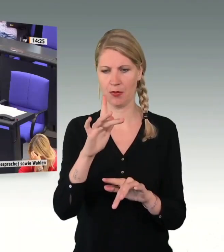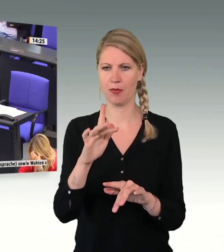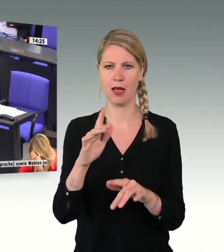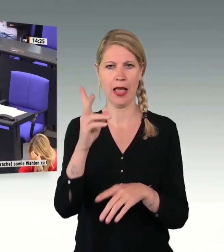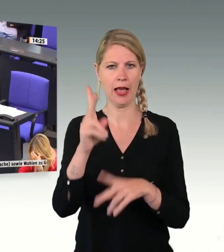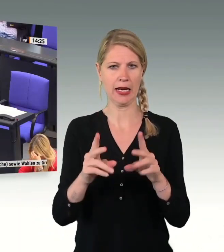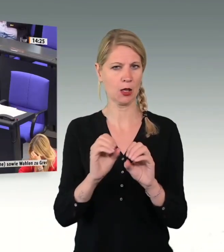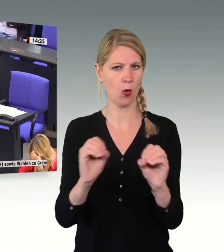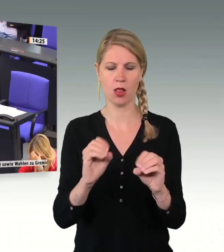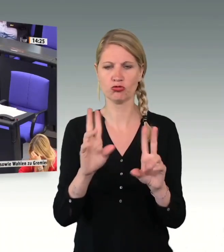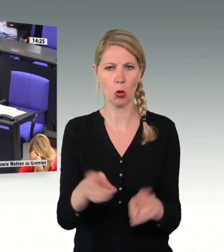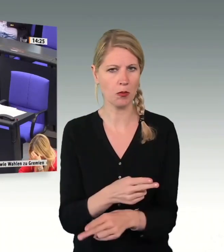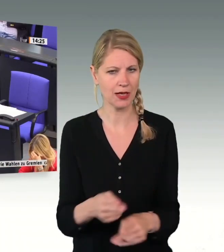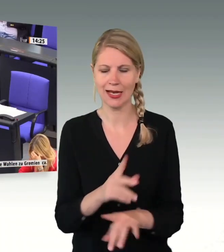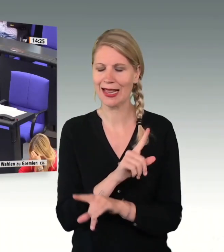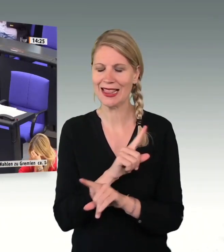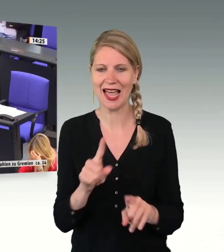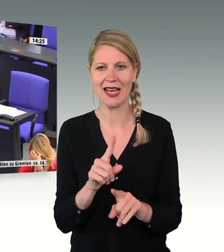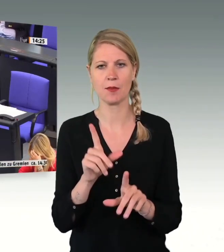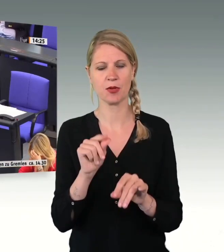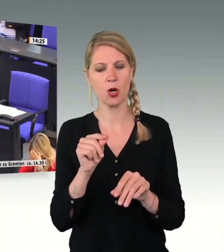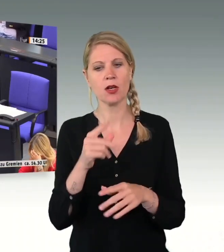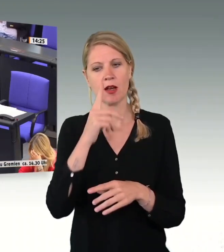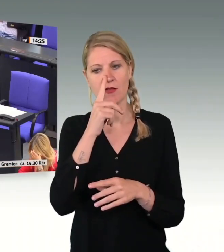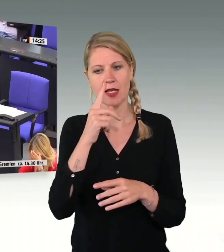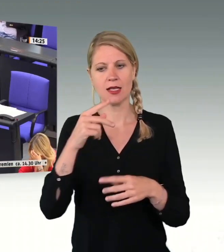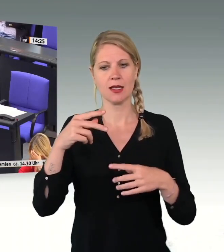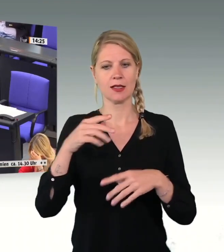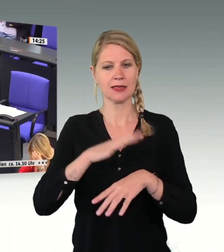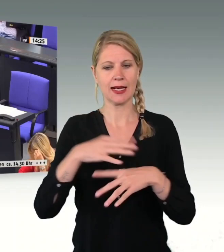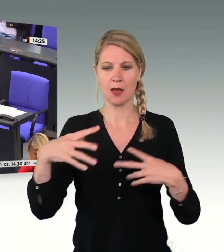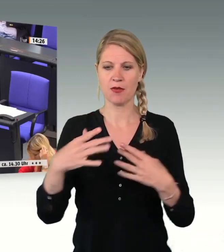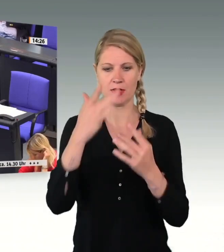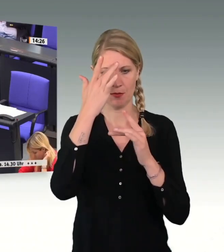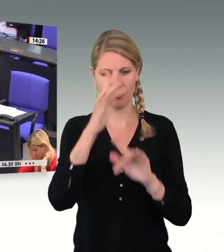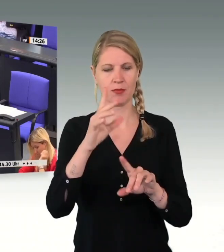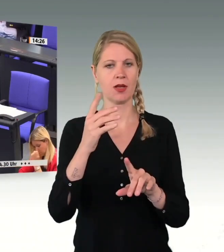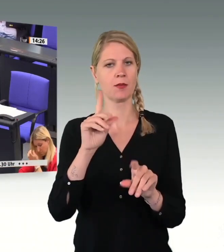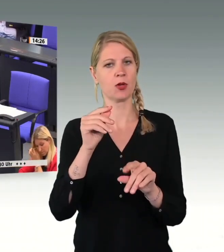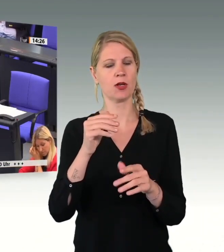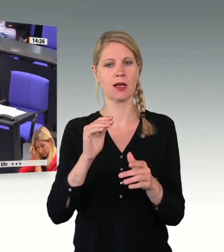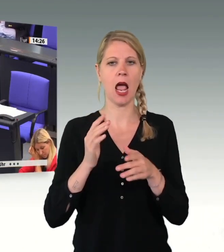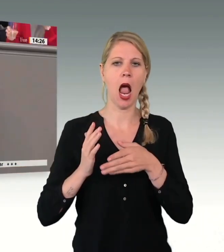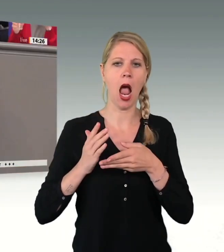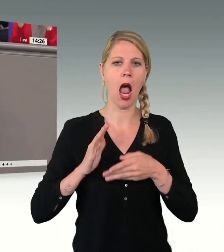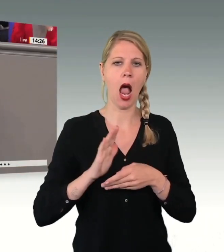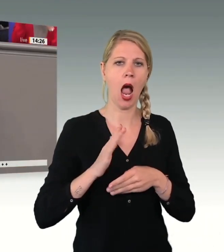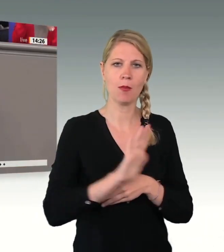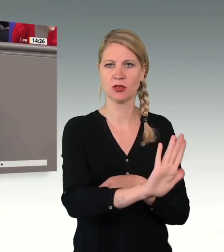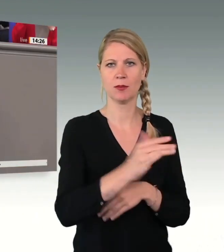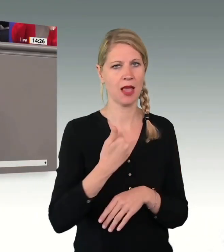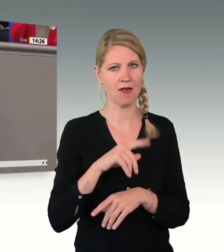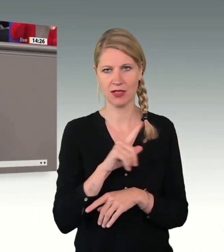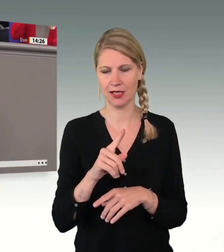Duldung handelt es sich um eine Aussetzung der Abschiebung. Und dafür gibt es gute Gründe. Einige haben wir gehört. Ich nenne noch mal drei. Die